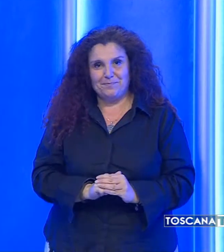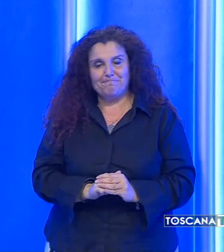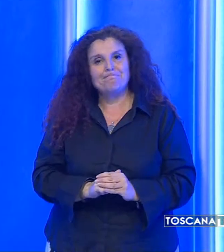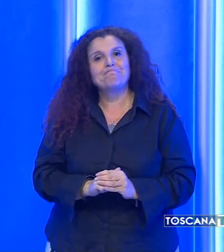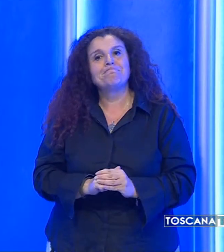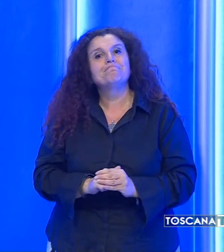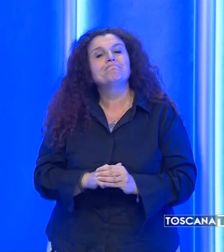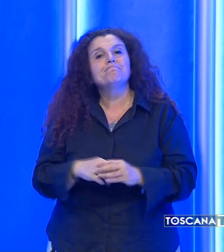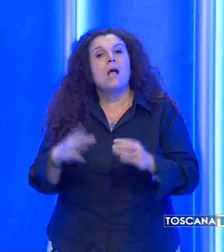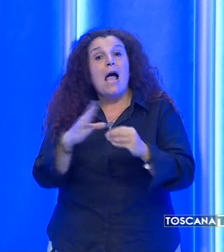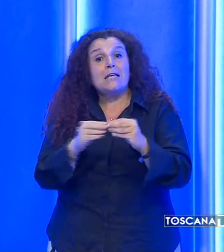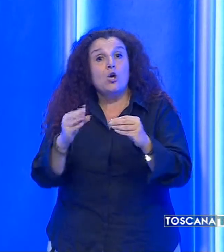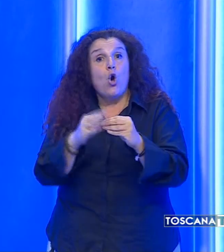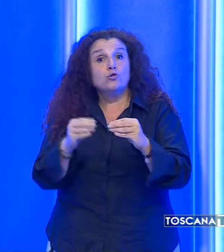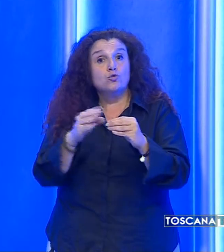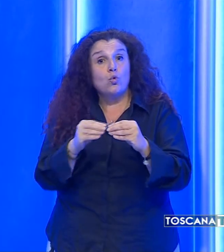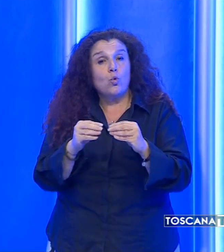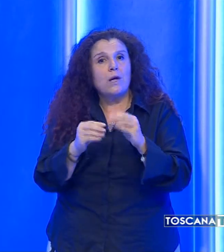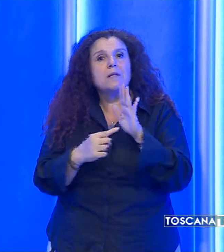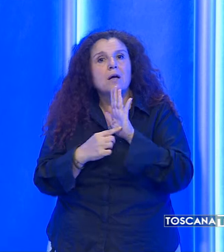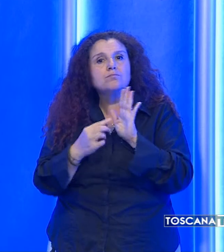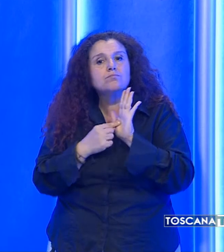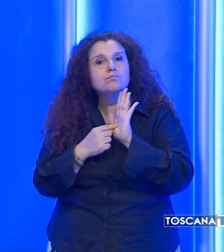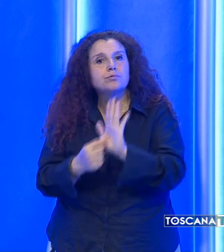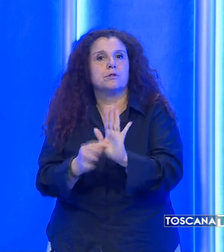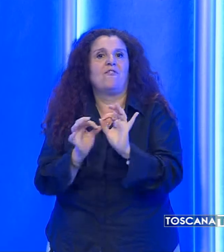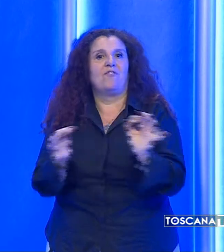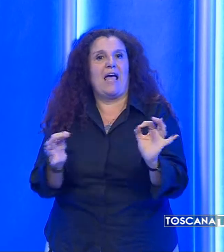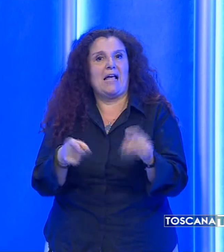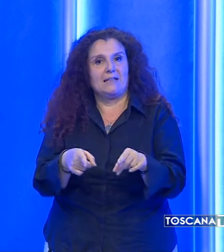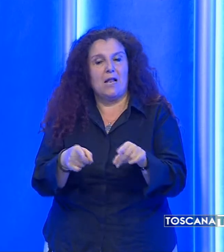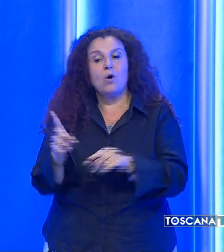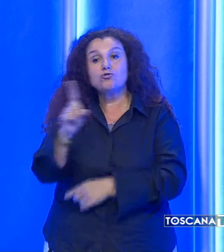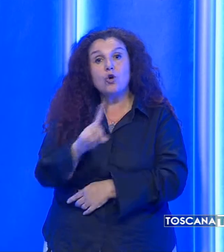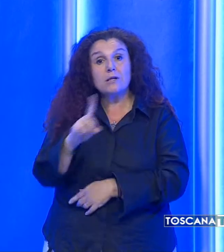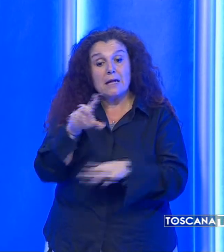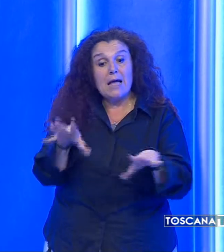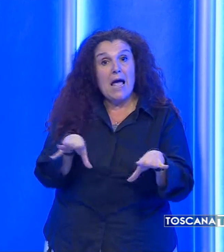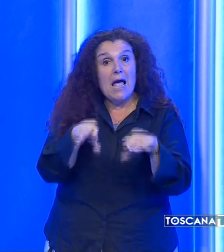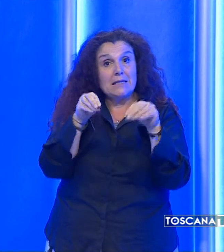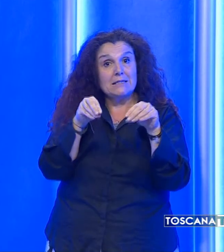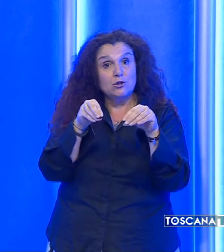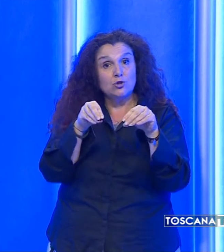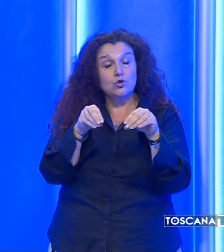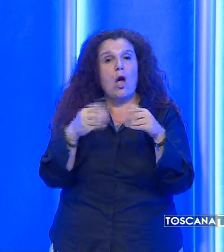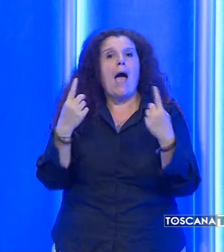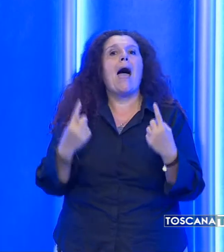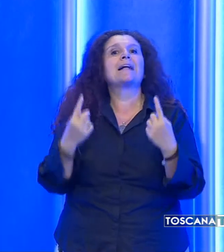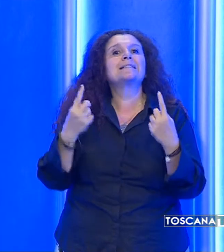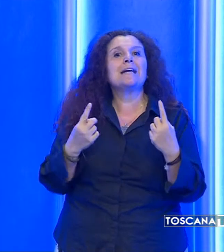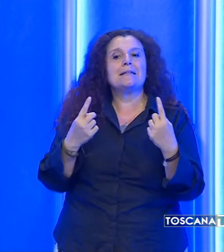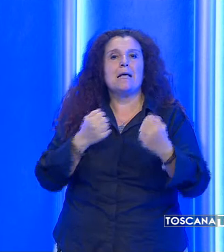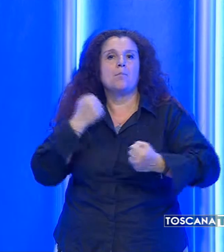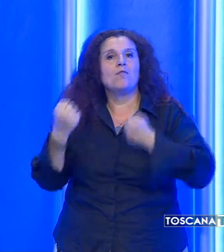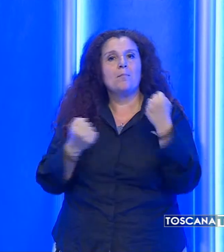Sarà ricostruita fedelmente quella giornata in cui tutto ebbe inizio, l'attesa, le gesta, l